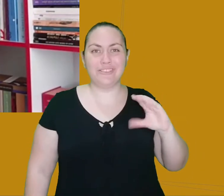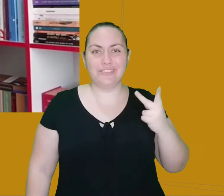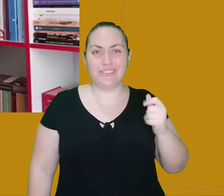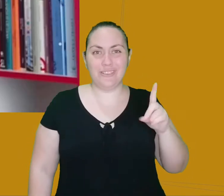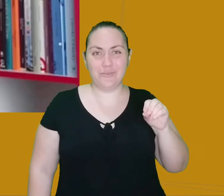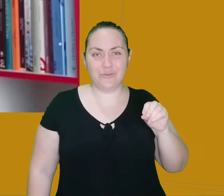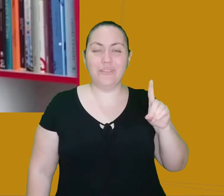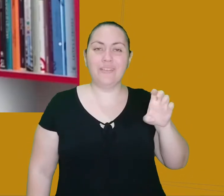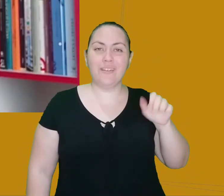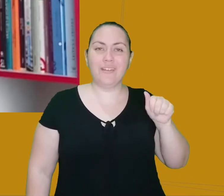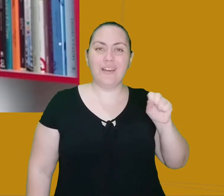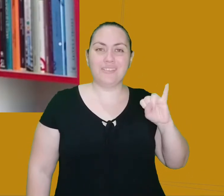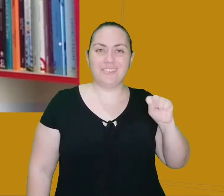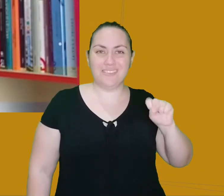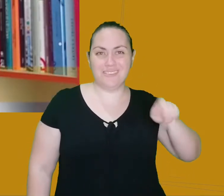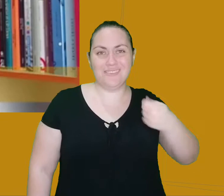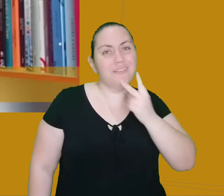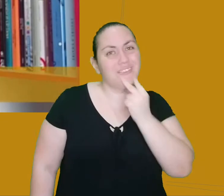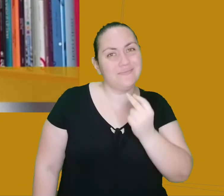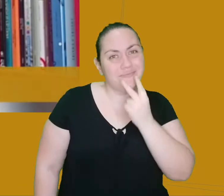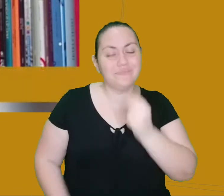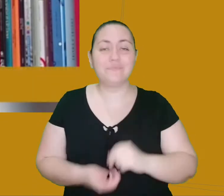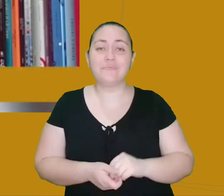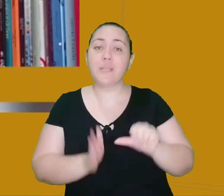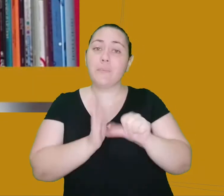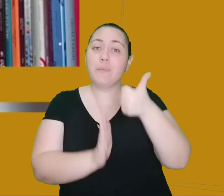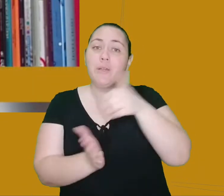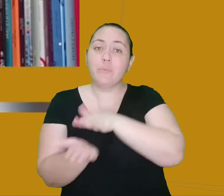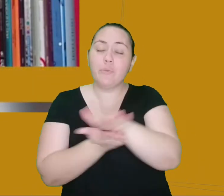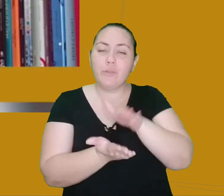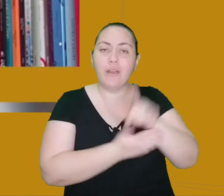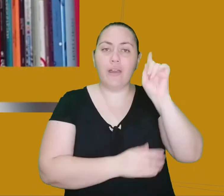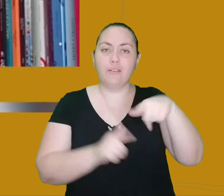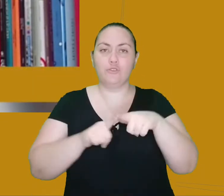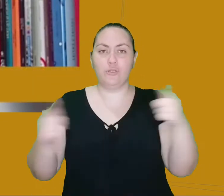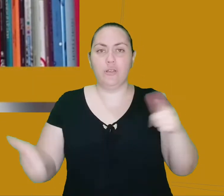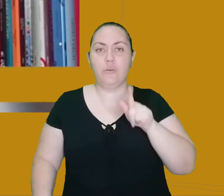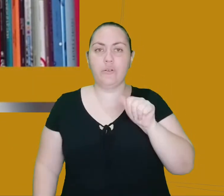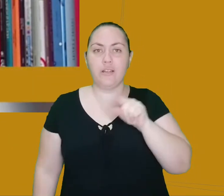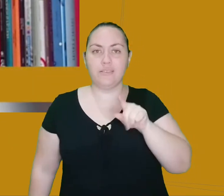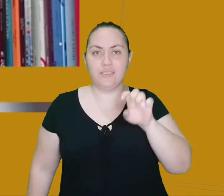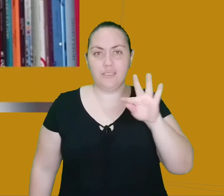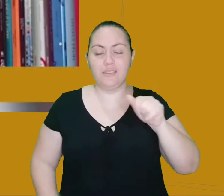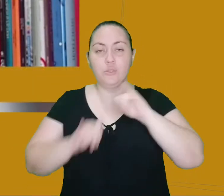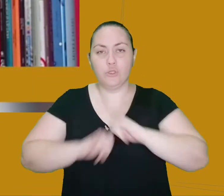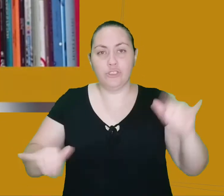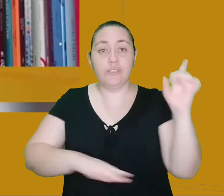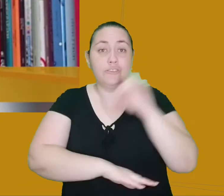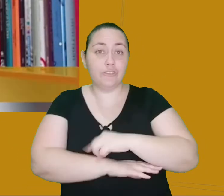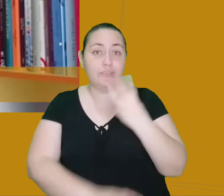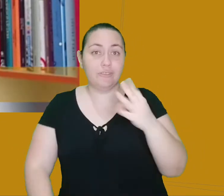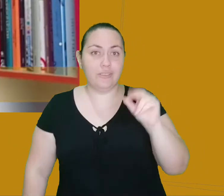Assis. Esse conto foi publicado primeiramente no Jornal Gazeta de Notícias. Em 30 de abril de 1882,